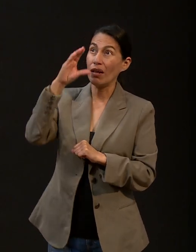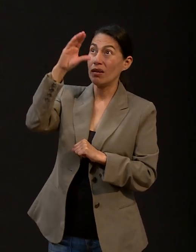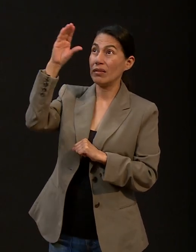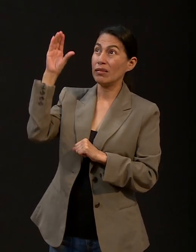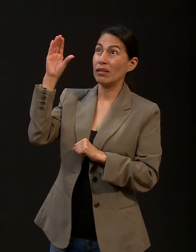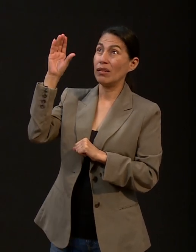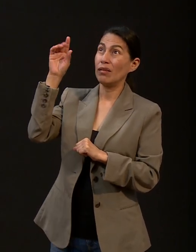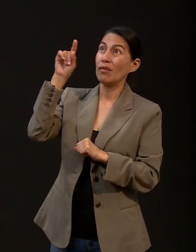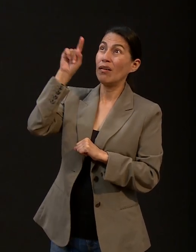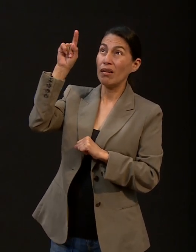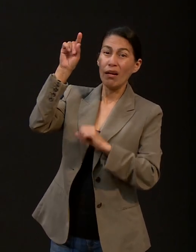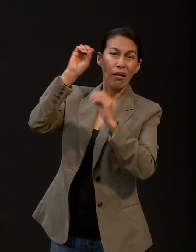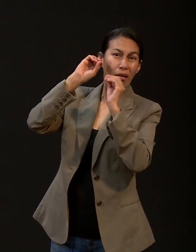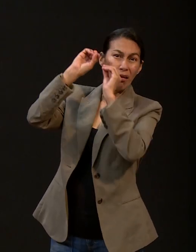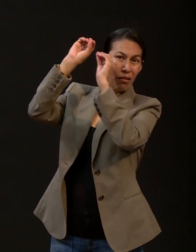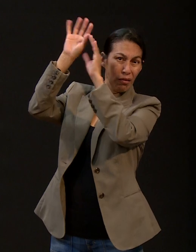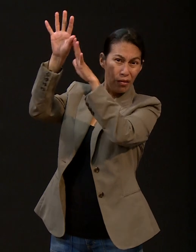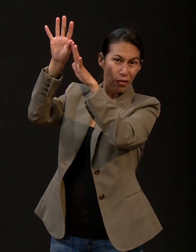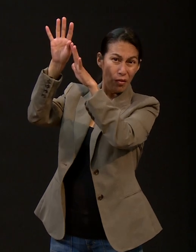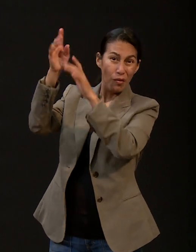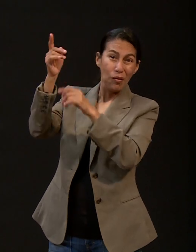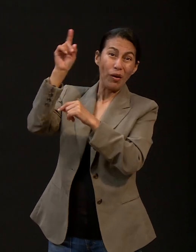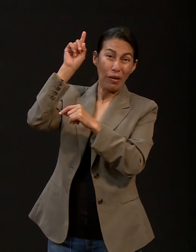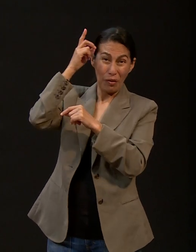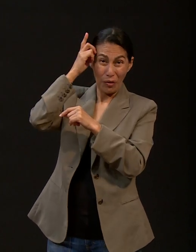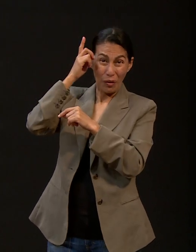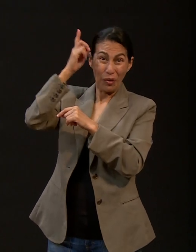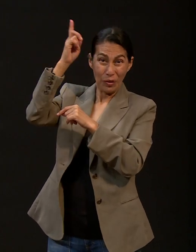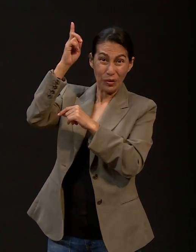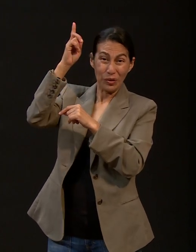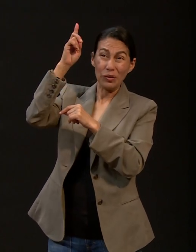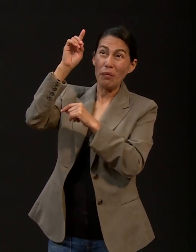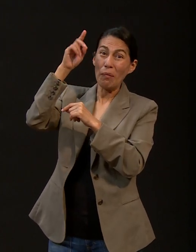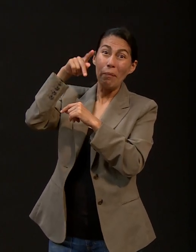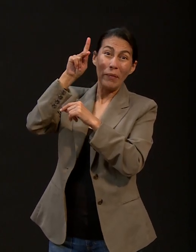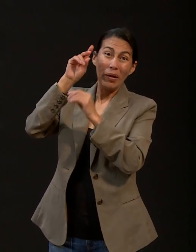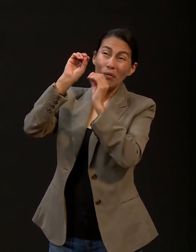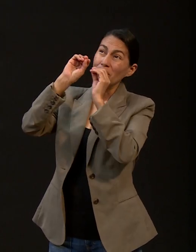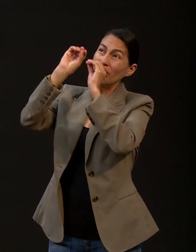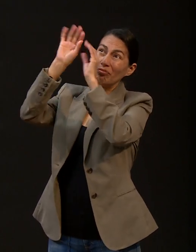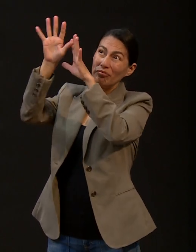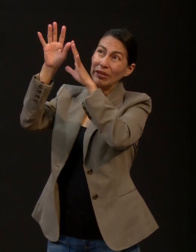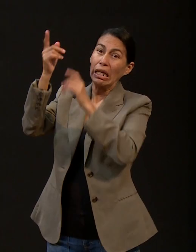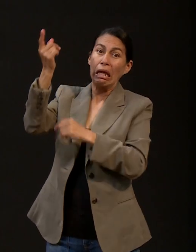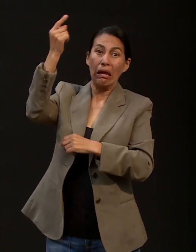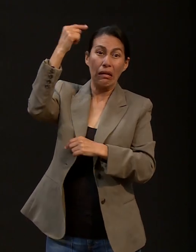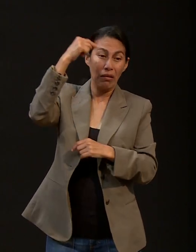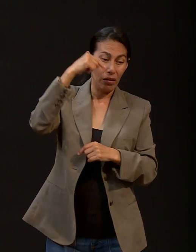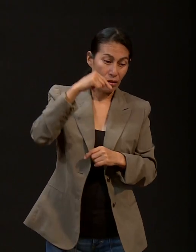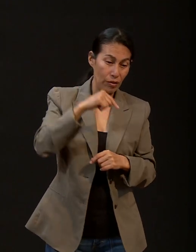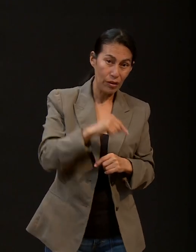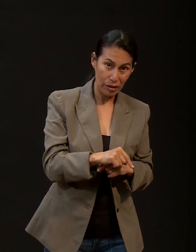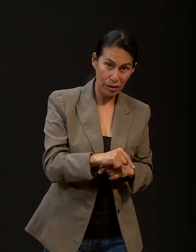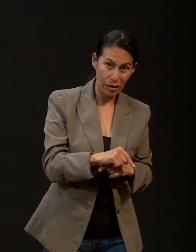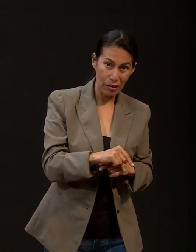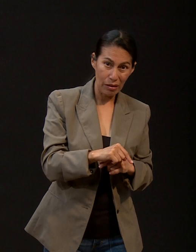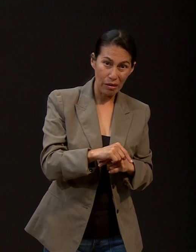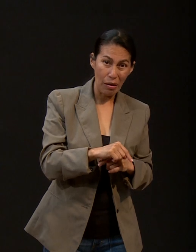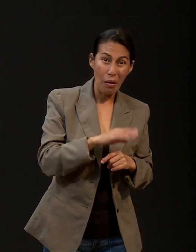cielo siendo Dios y se hizo hombre para que tú llegues a ser hijo de Dios o hija de Dios. Así